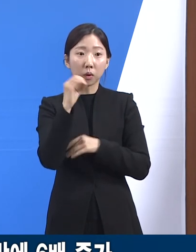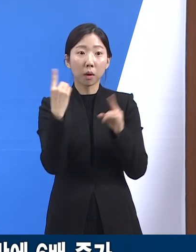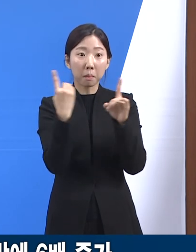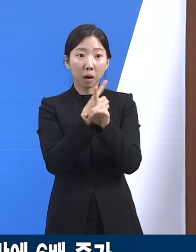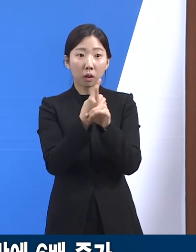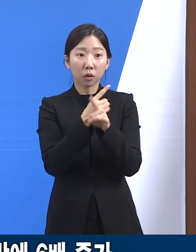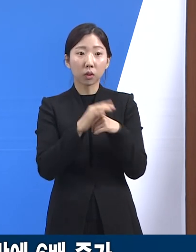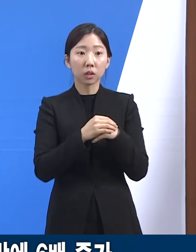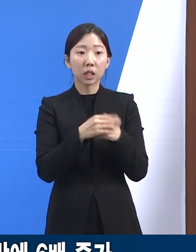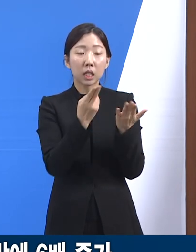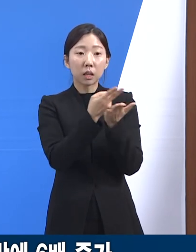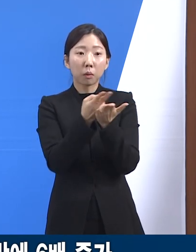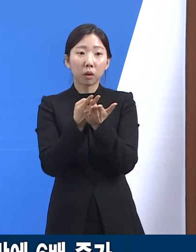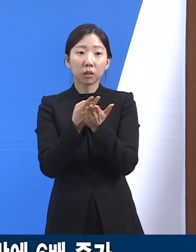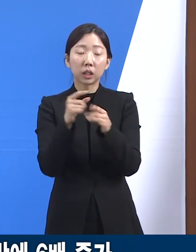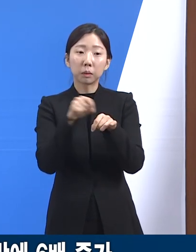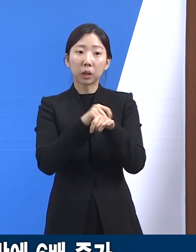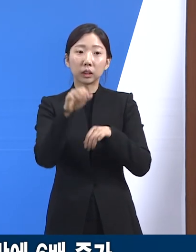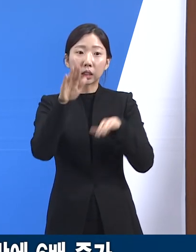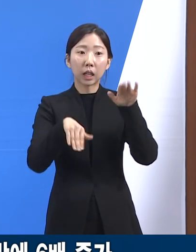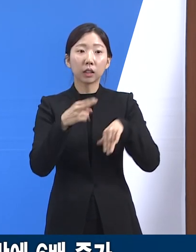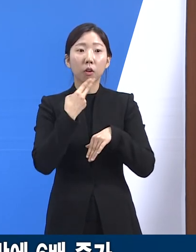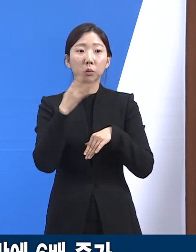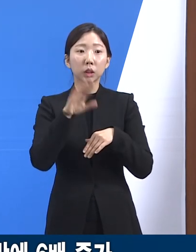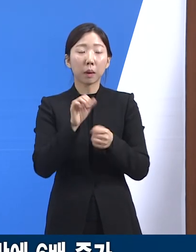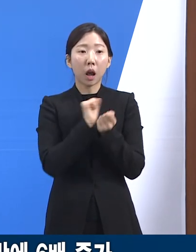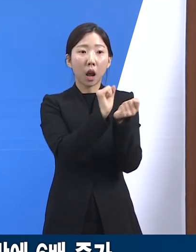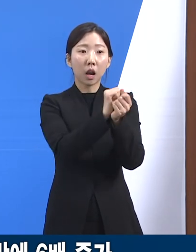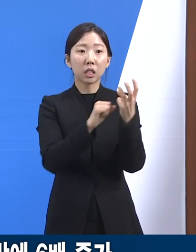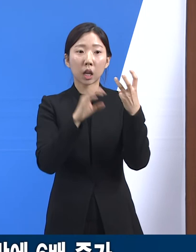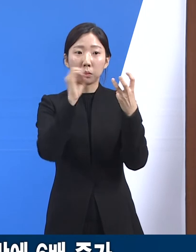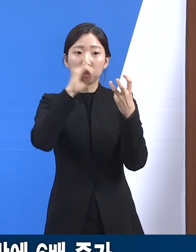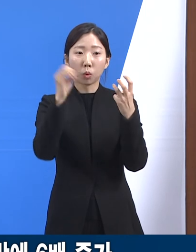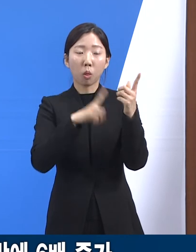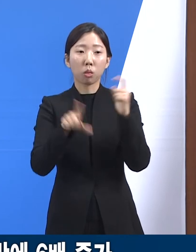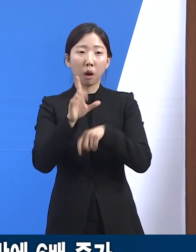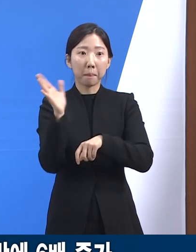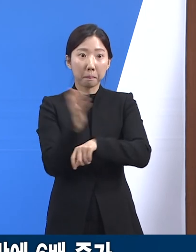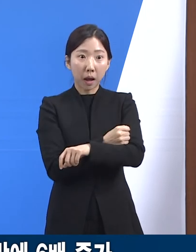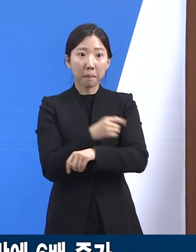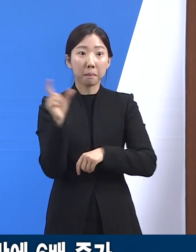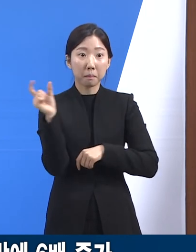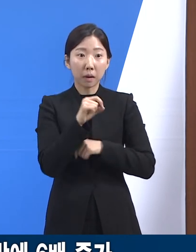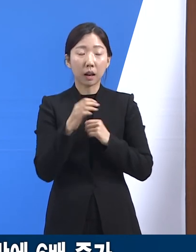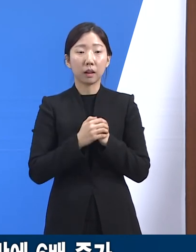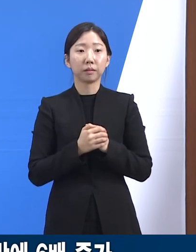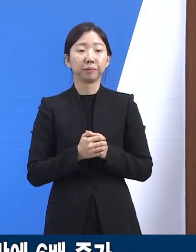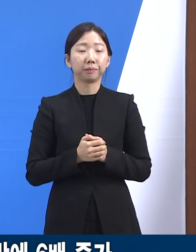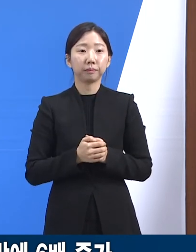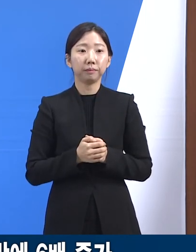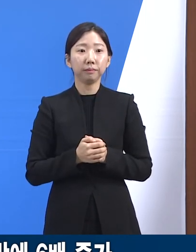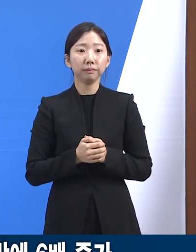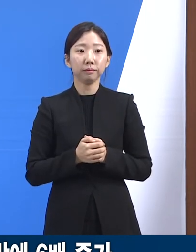중정도나 입원율에서는 큰 차이가 없으나 전파력은 30% 높은 것으로 분석되고 있습니다.